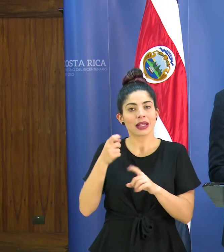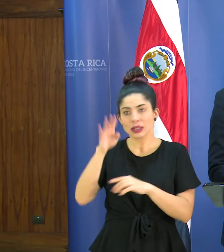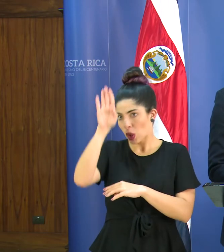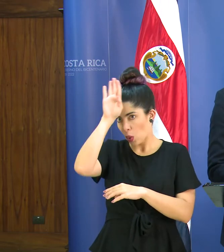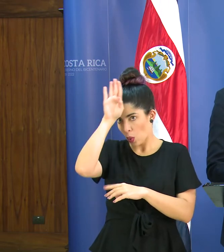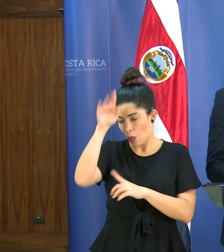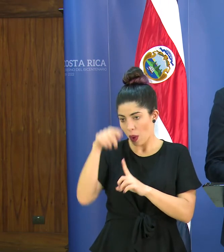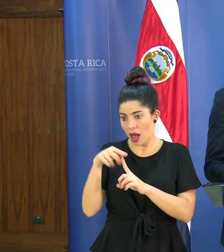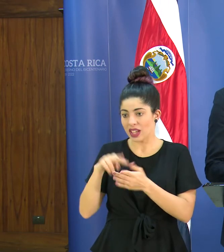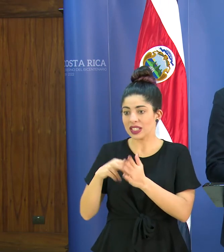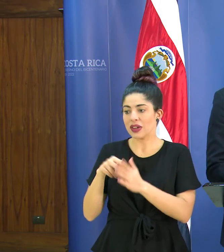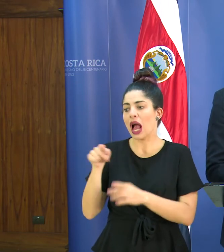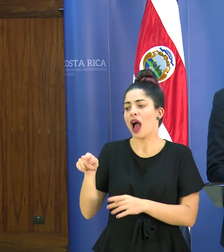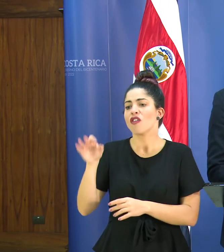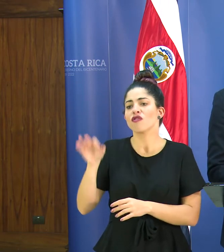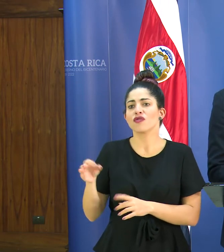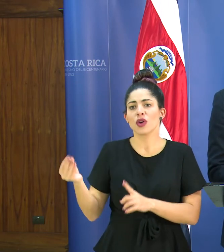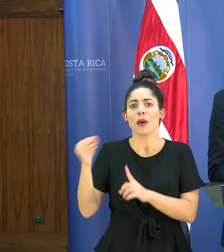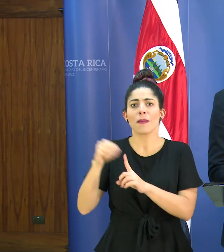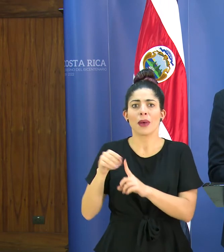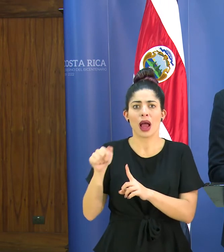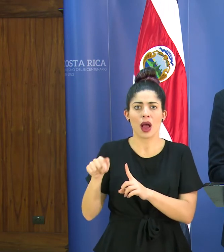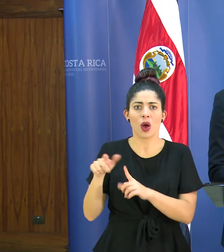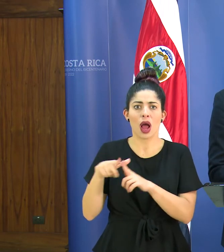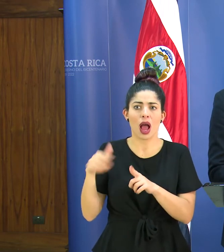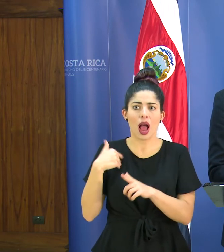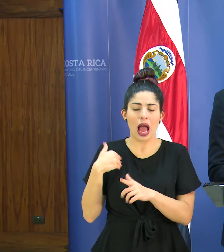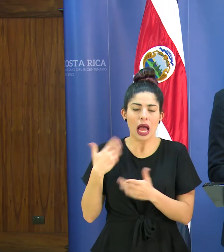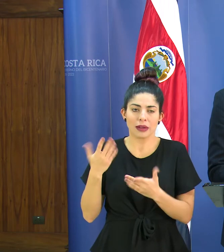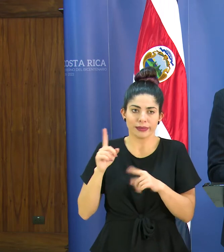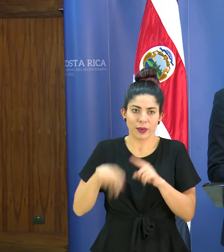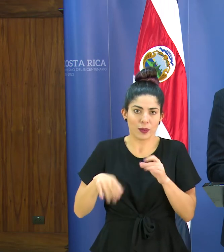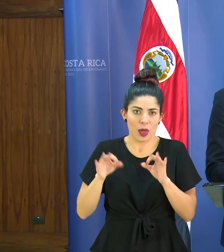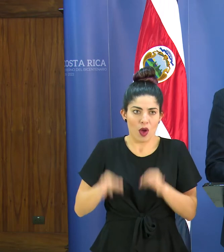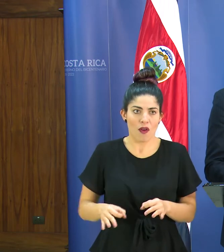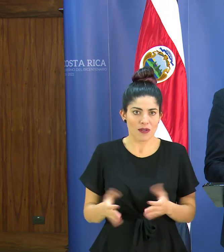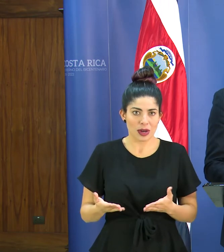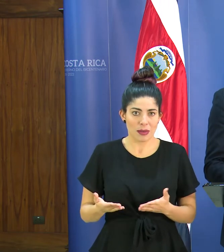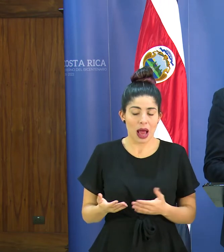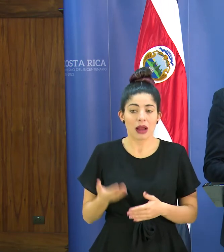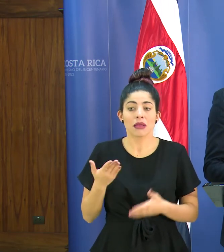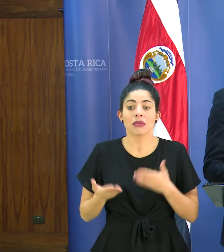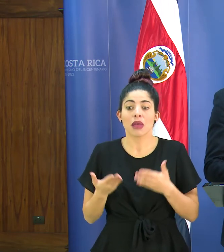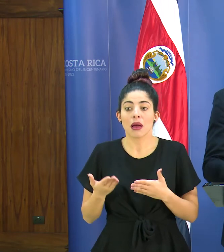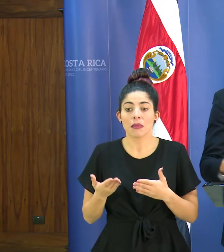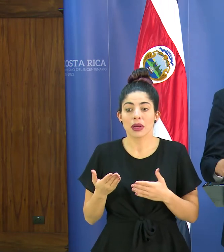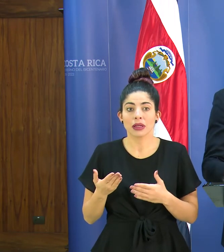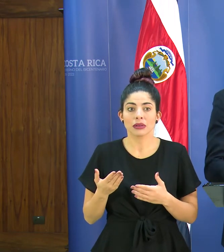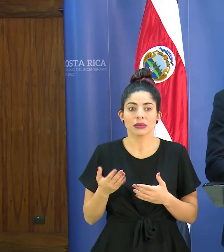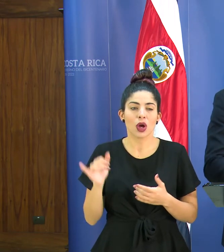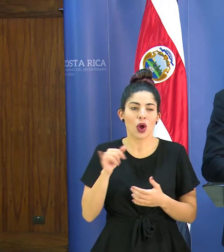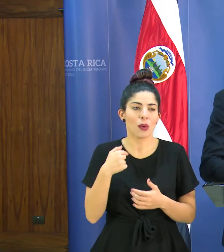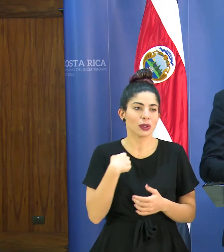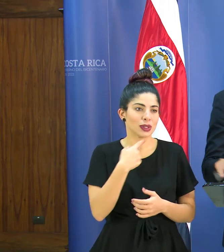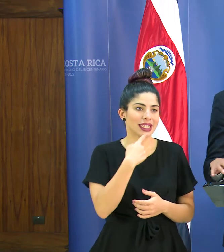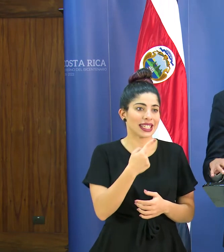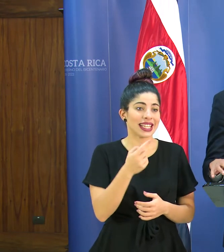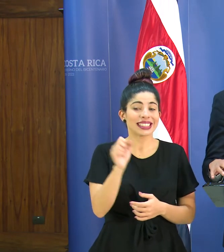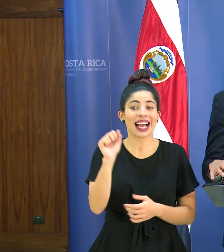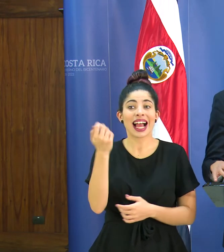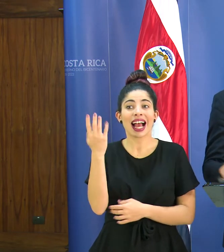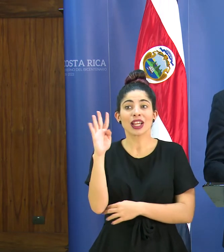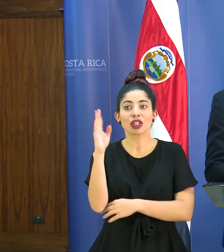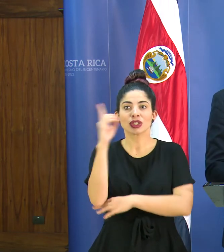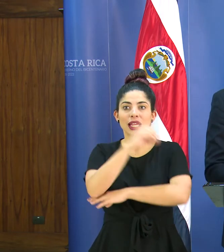y decir que es que hay circulación en esos lugares puede ser perfectamente incluso eso como le digo son 14